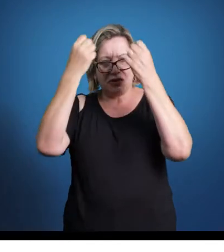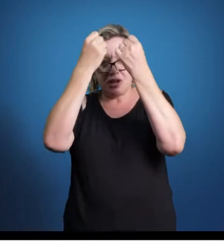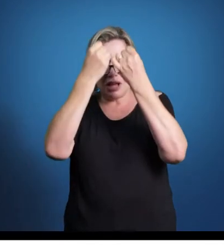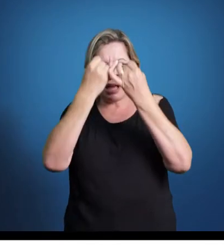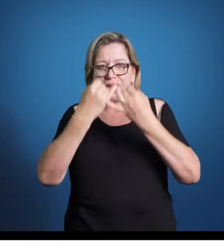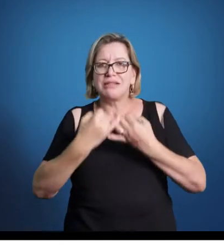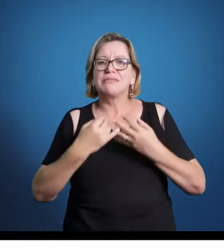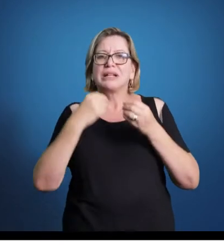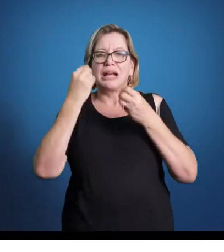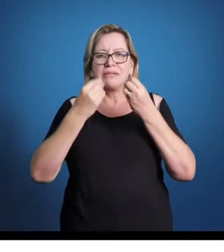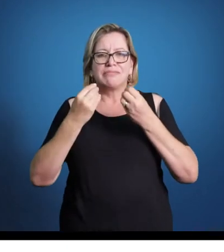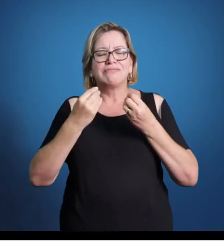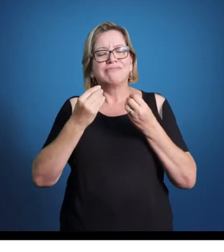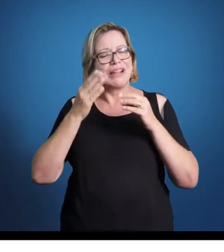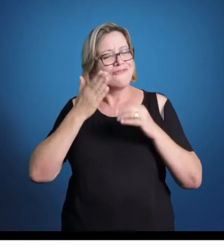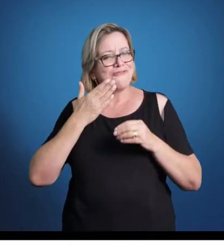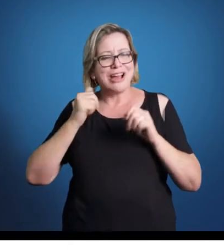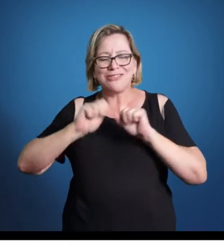facilitar a explicação.